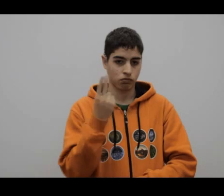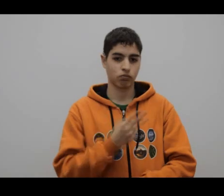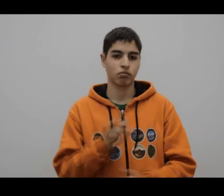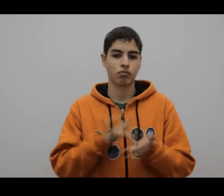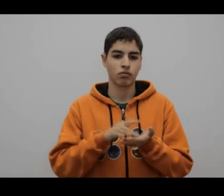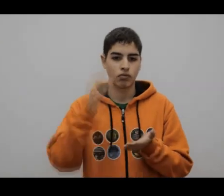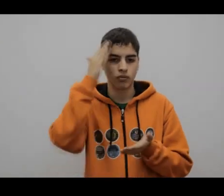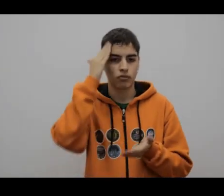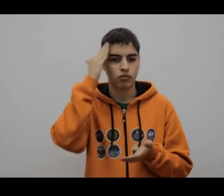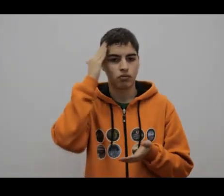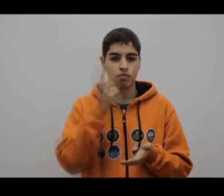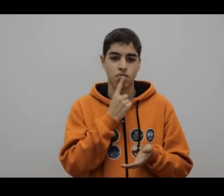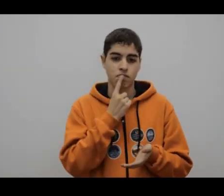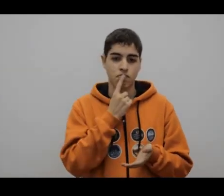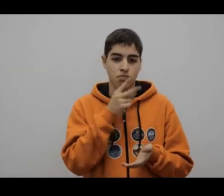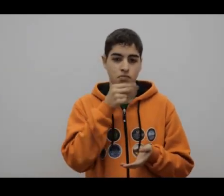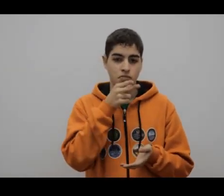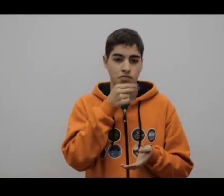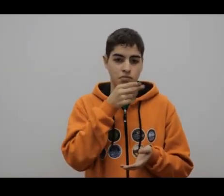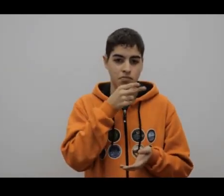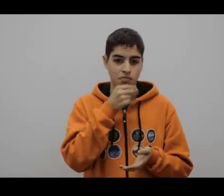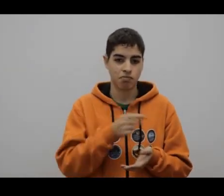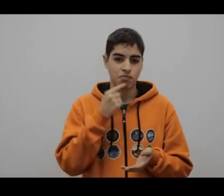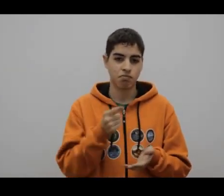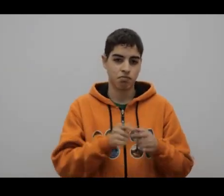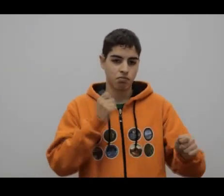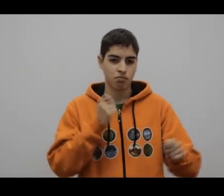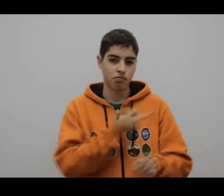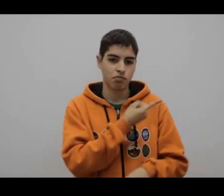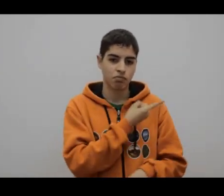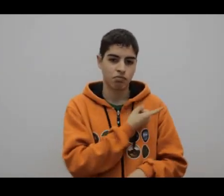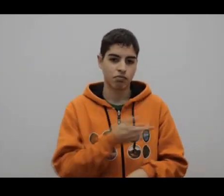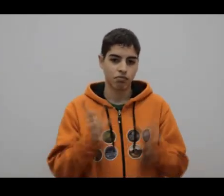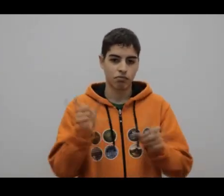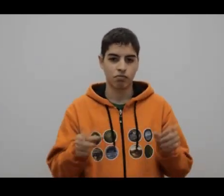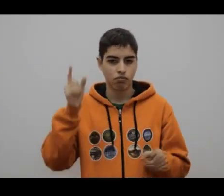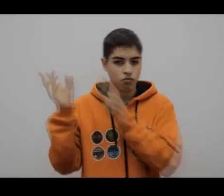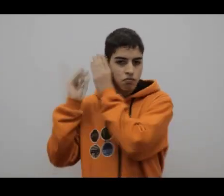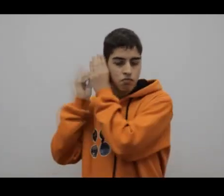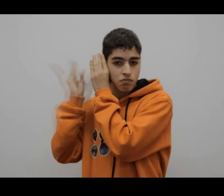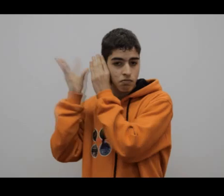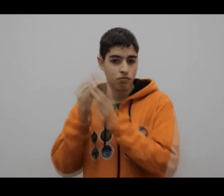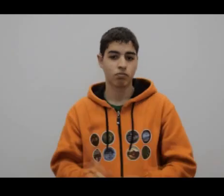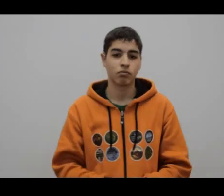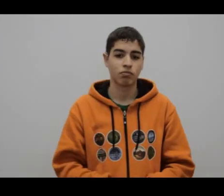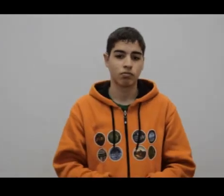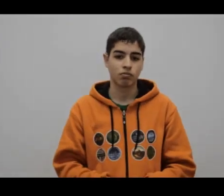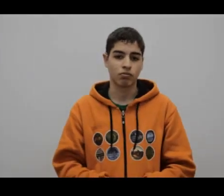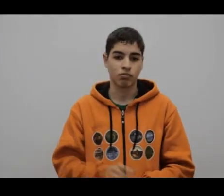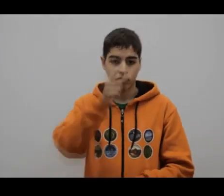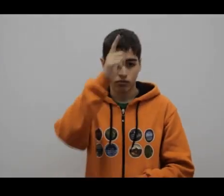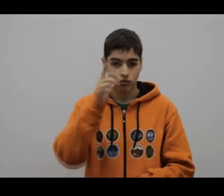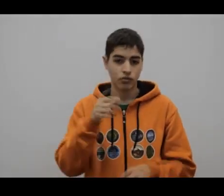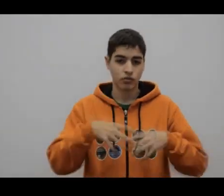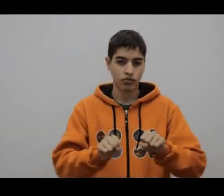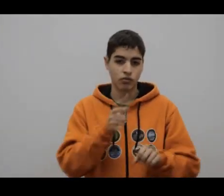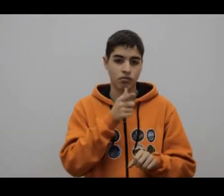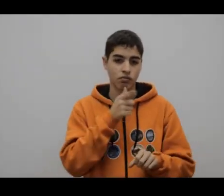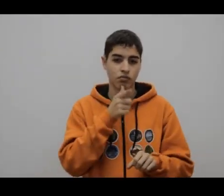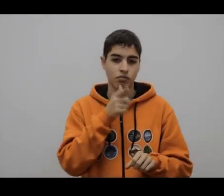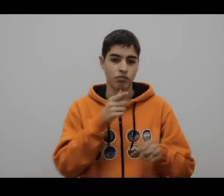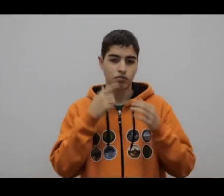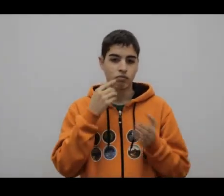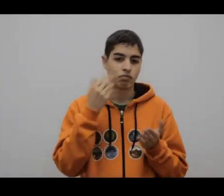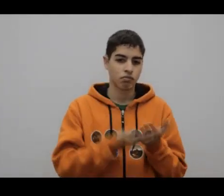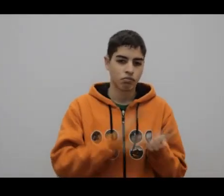exclaman entre dientes el clavo donde está. Es de esta manera como se pone en evidencia,